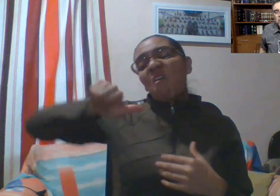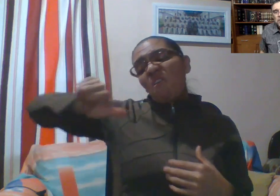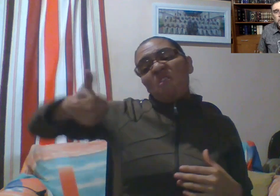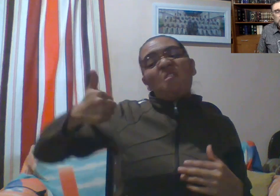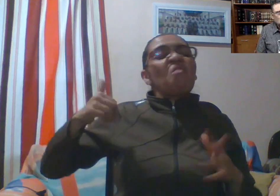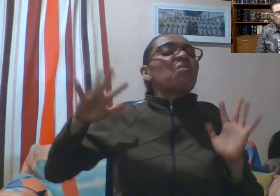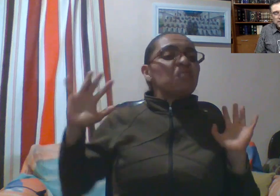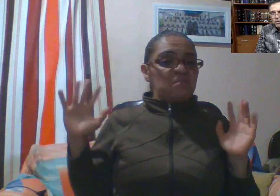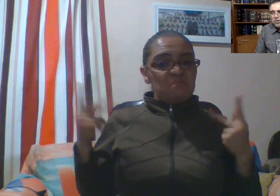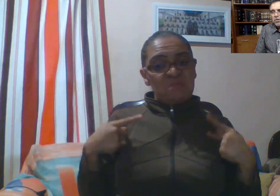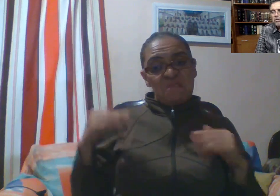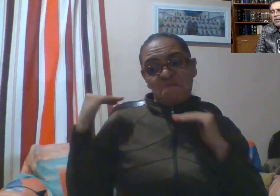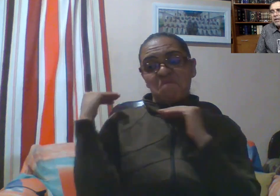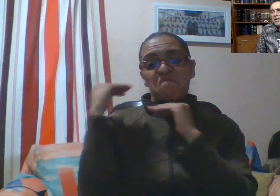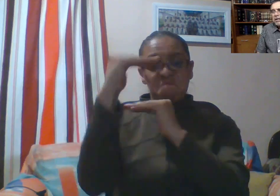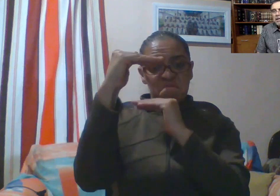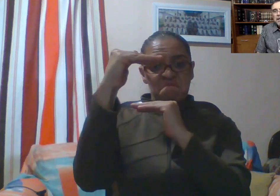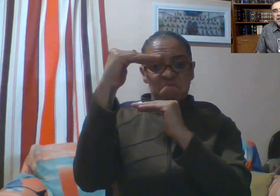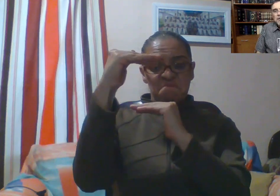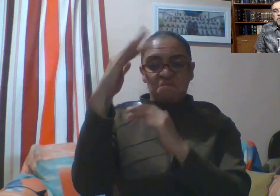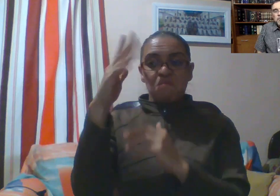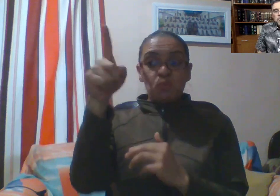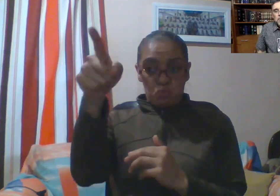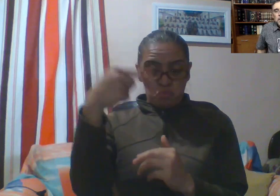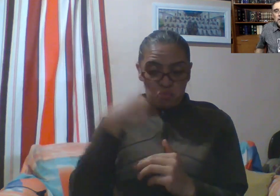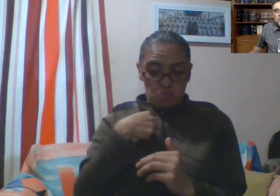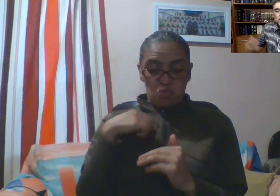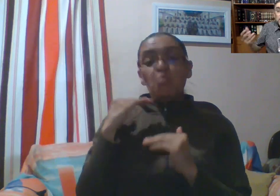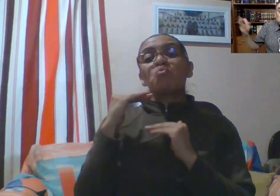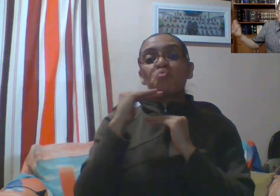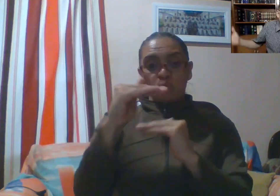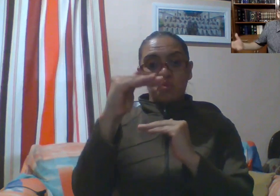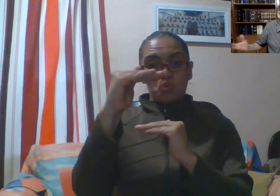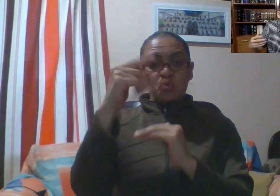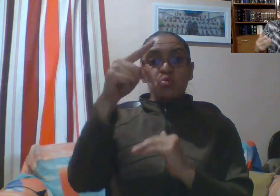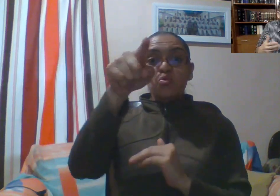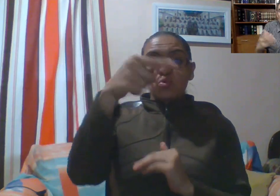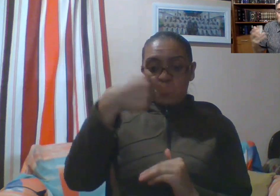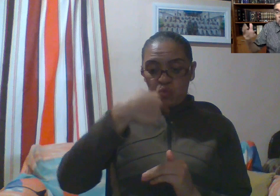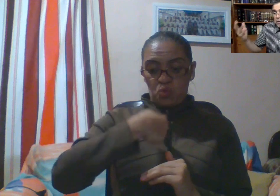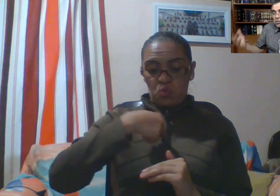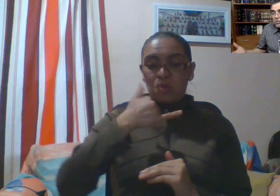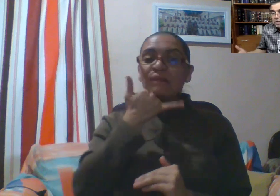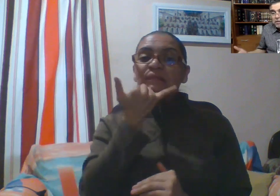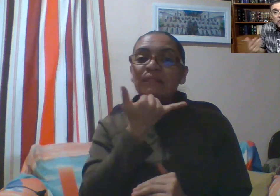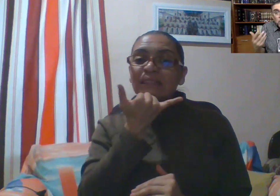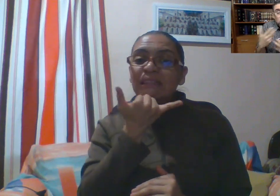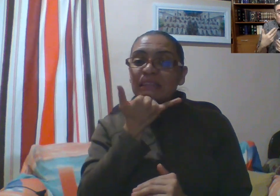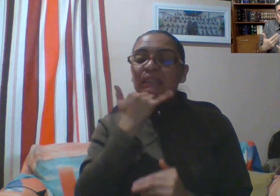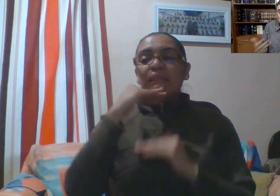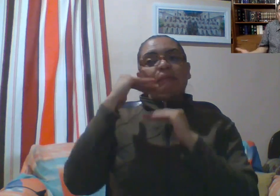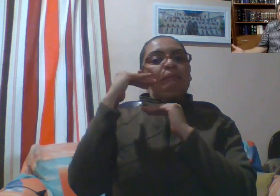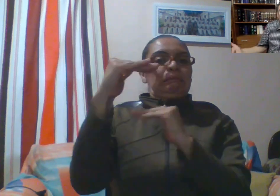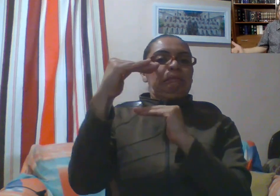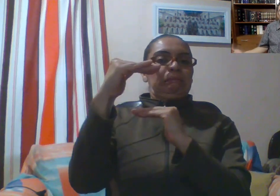tipo. Alguna situación que no debíamos tener o algún error que cometimos en nuestra vida o alguna característica de nuestro